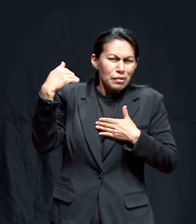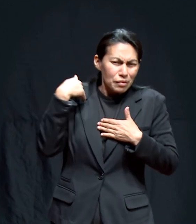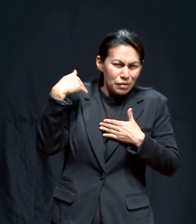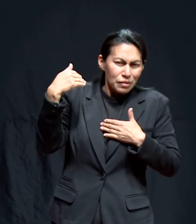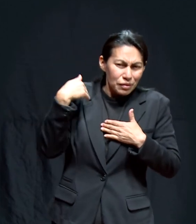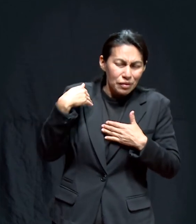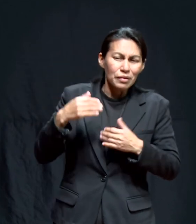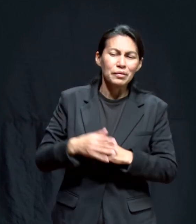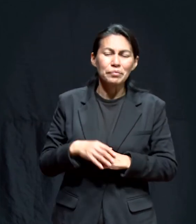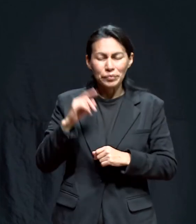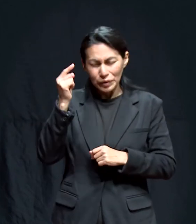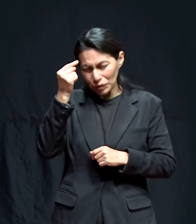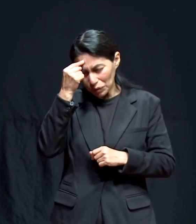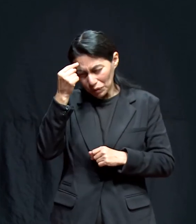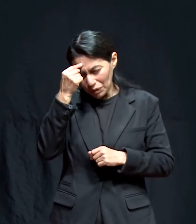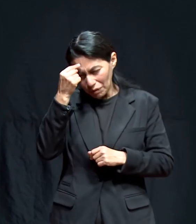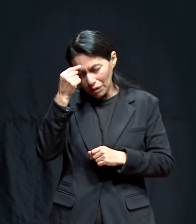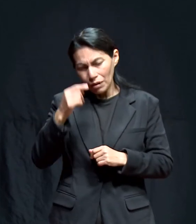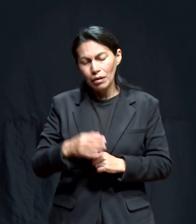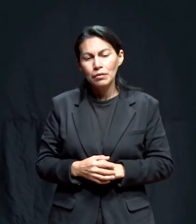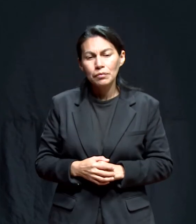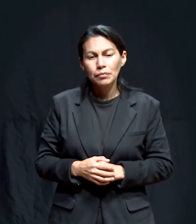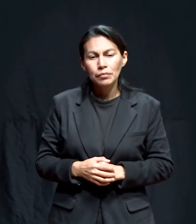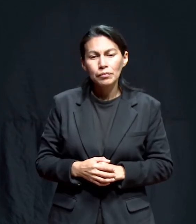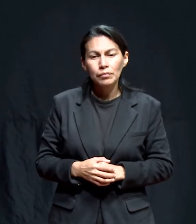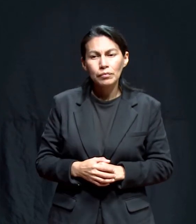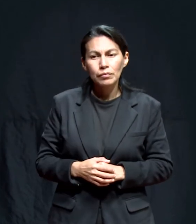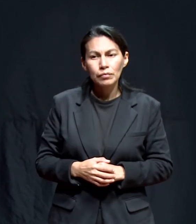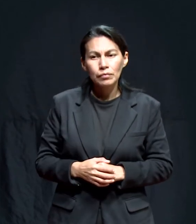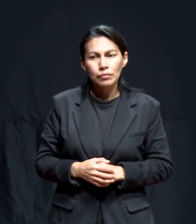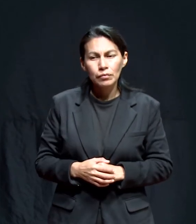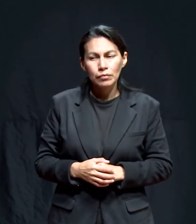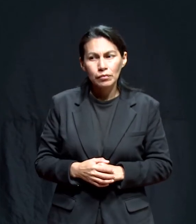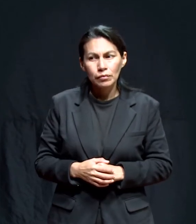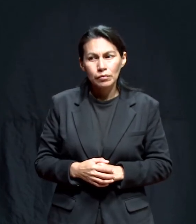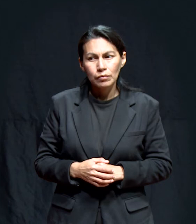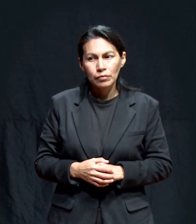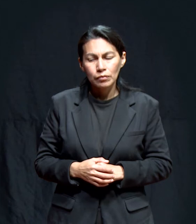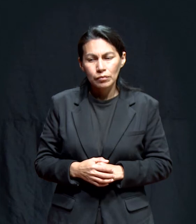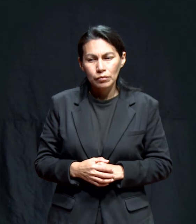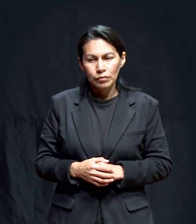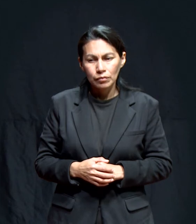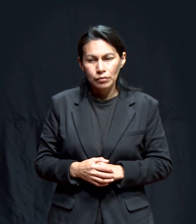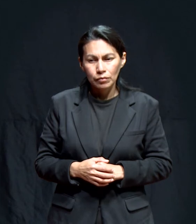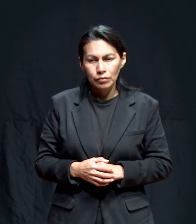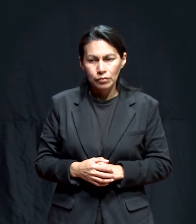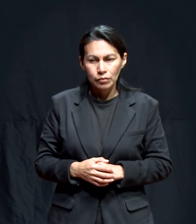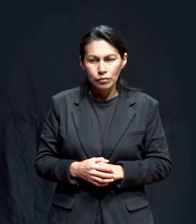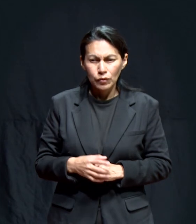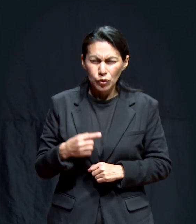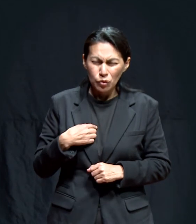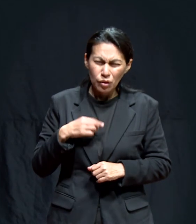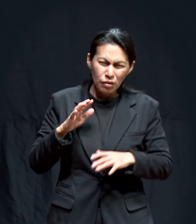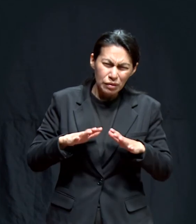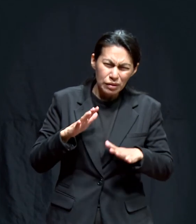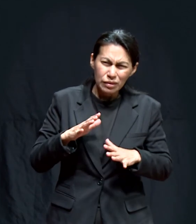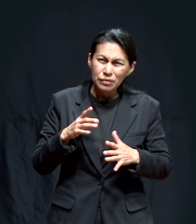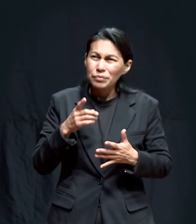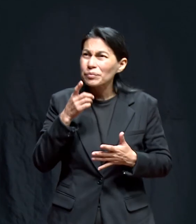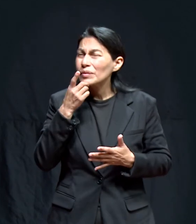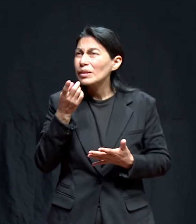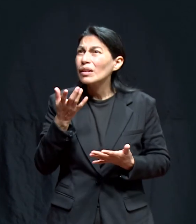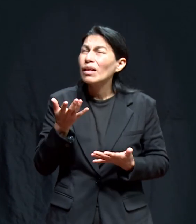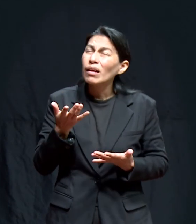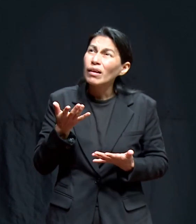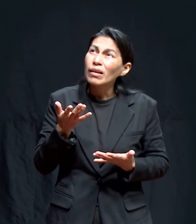Yo tenía una inquietud muy profunda que decía yo, ¿será que mi Señor realmente